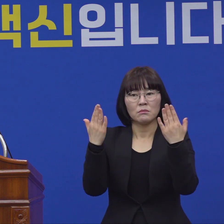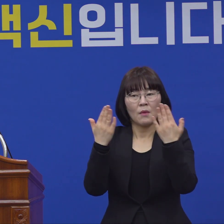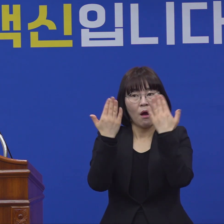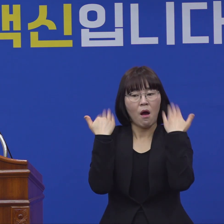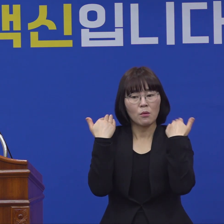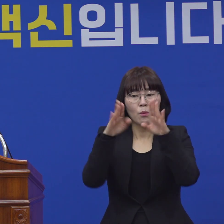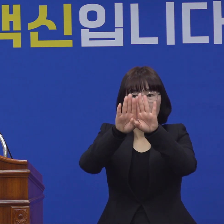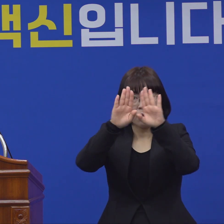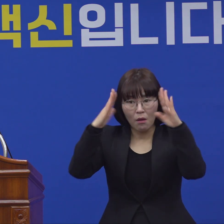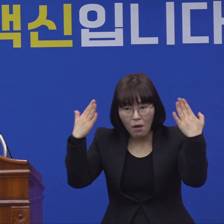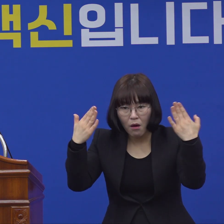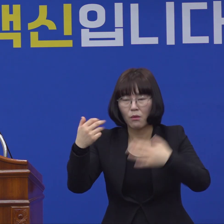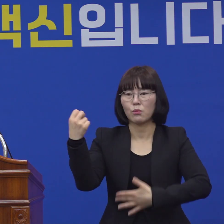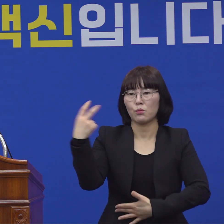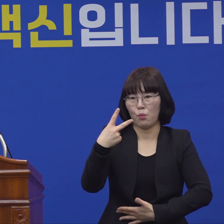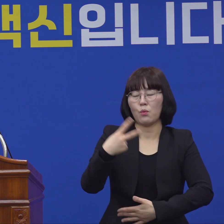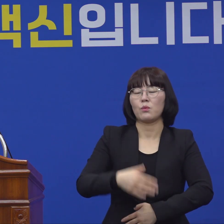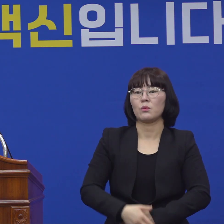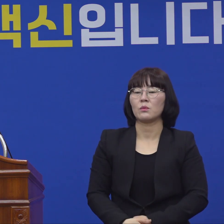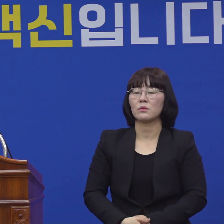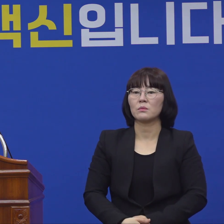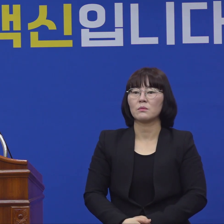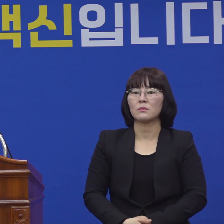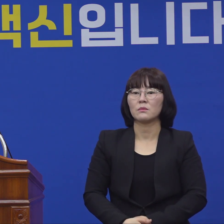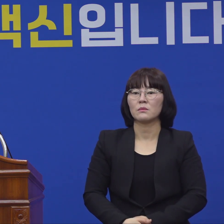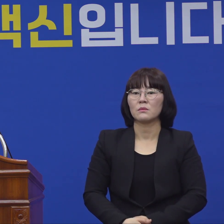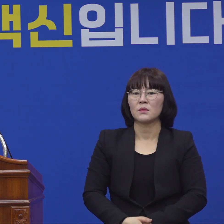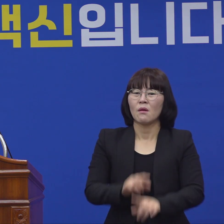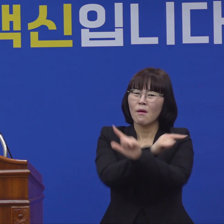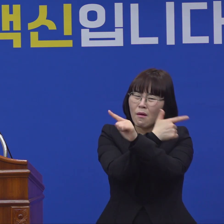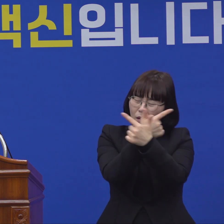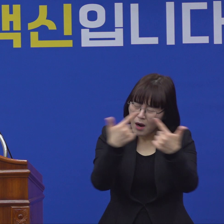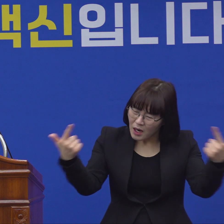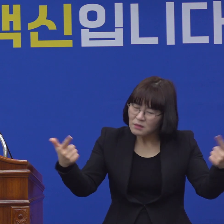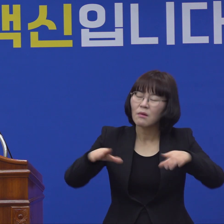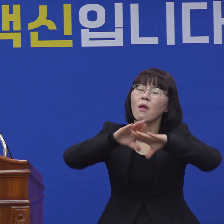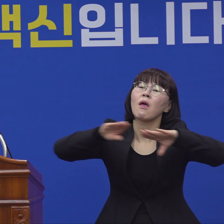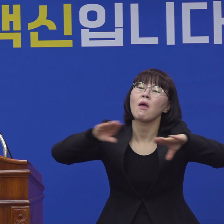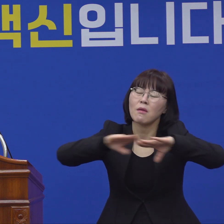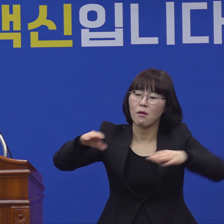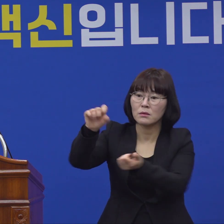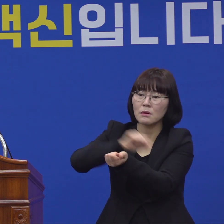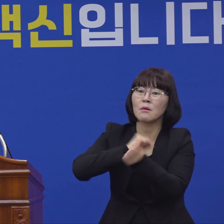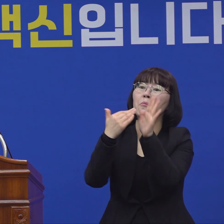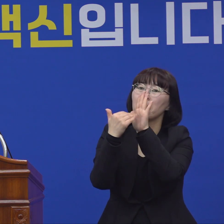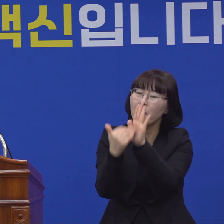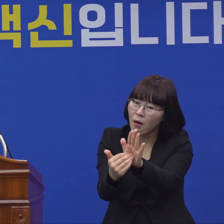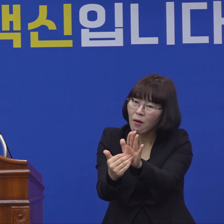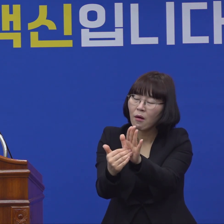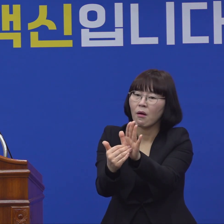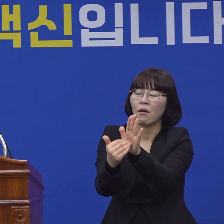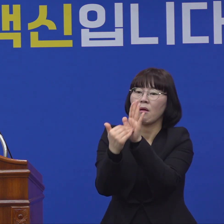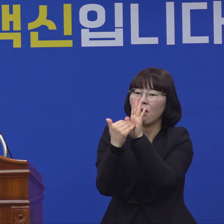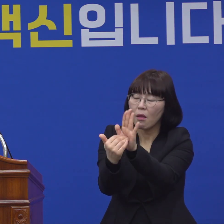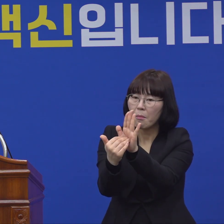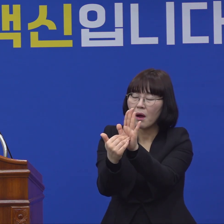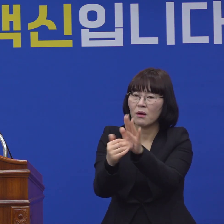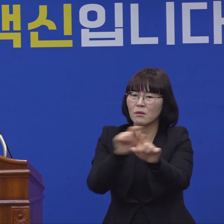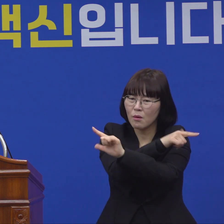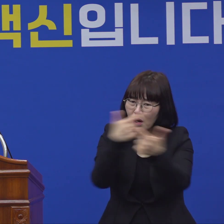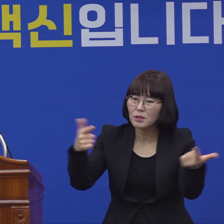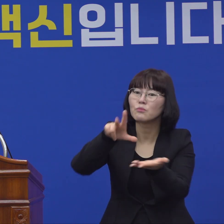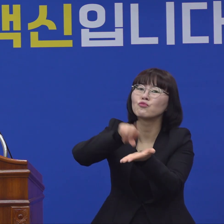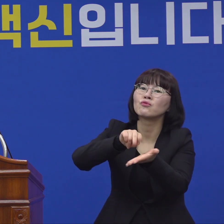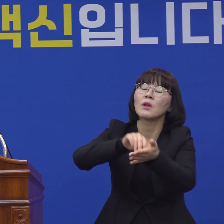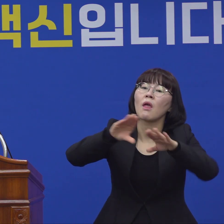포함해서 굉장히 많이 방역 정책의 고비점들이 남아있습니다. 아울러 또